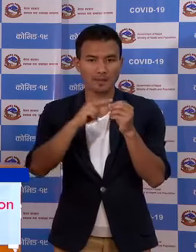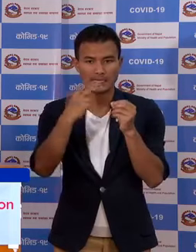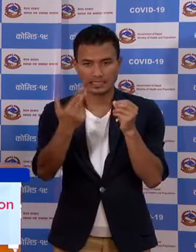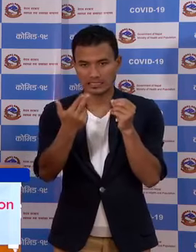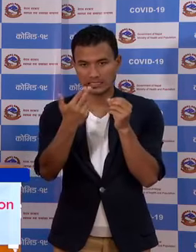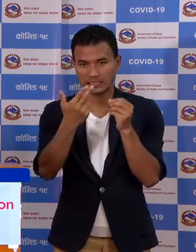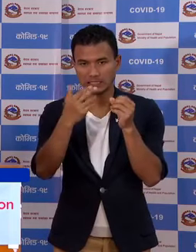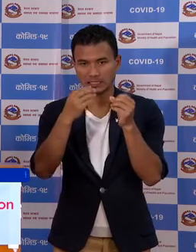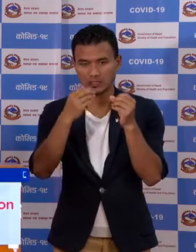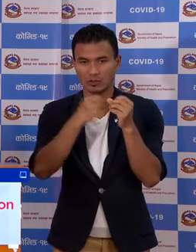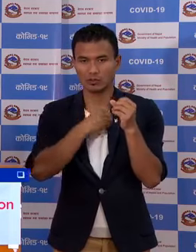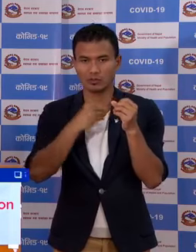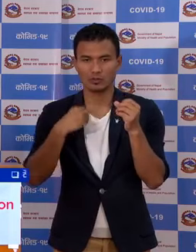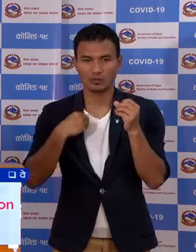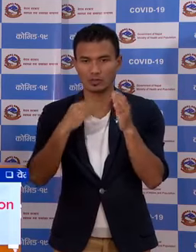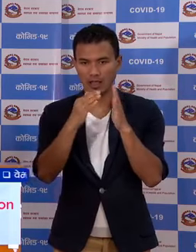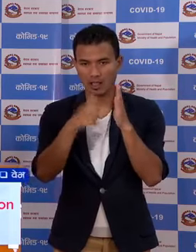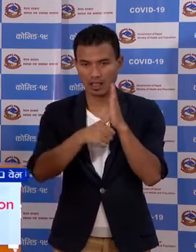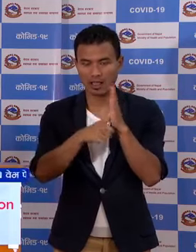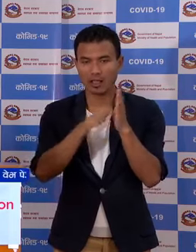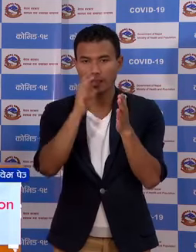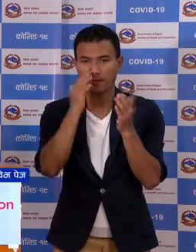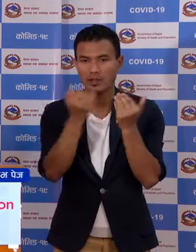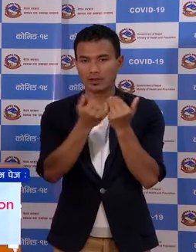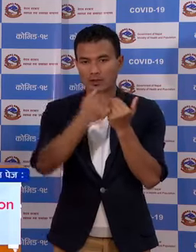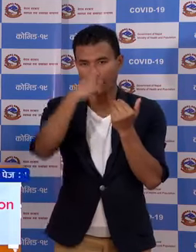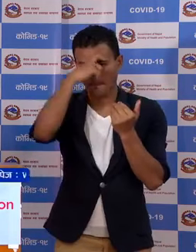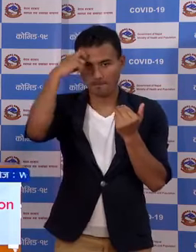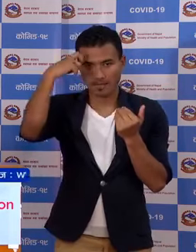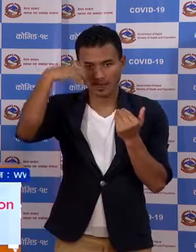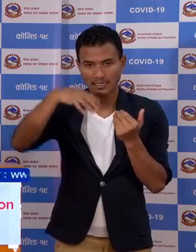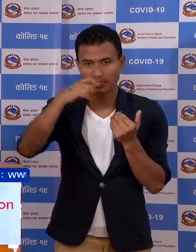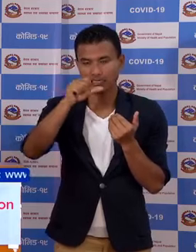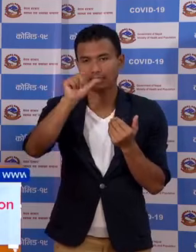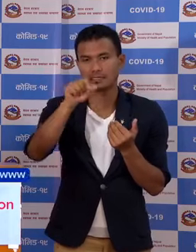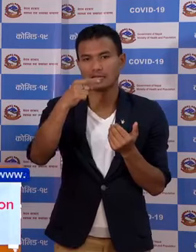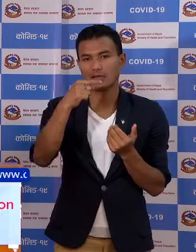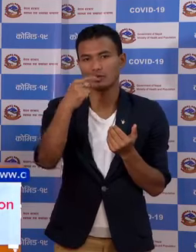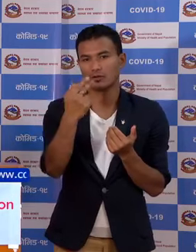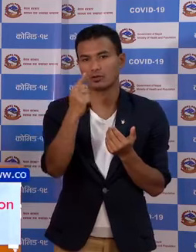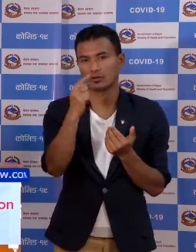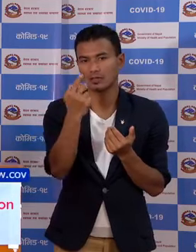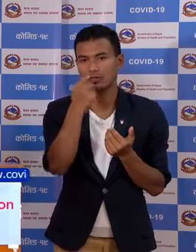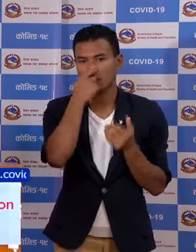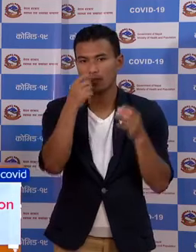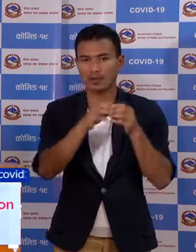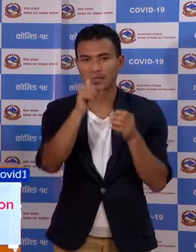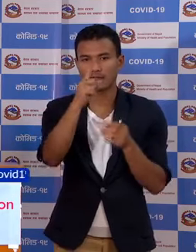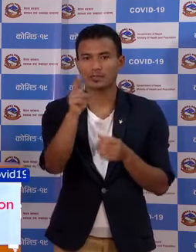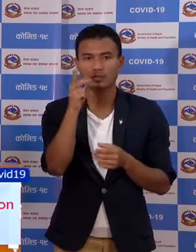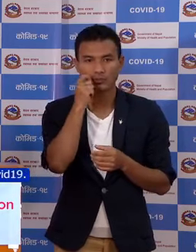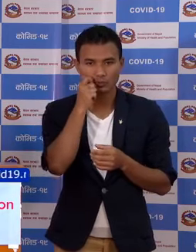अस्पताल पर्योक्साला मा बाके जानकी गाउपाली का को एक जना पुरुस